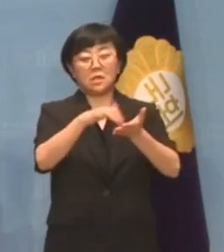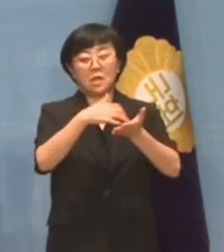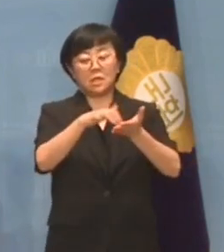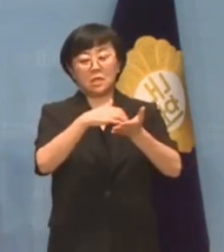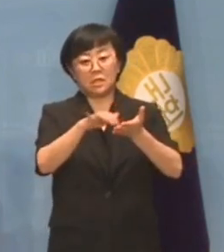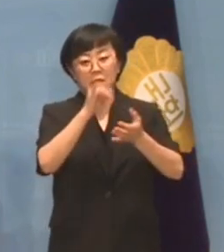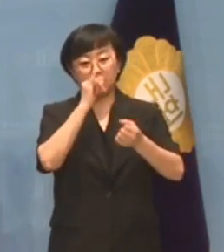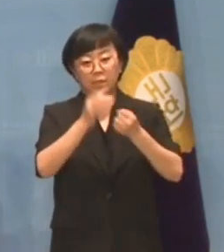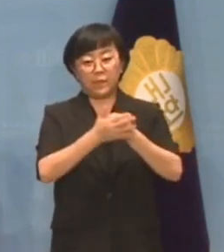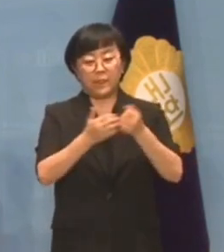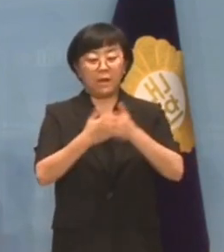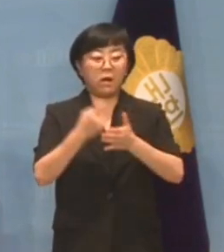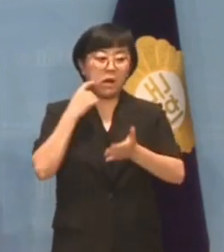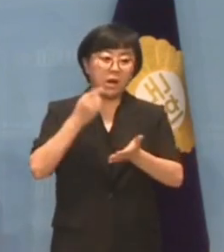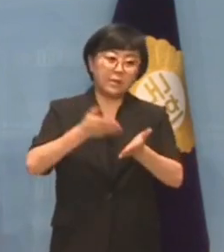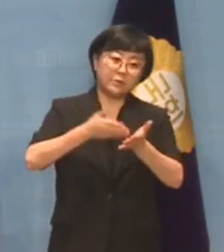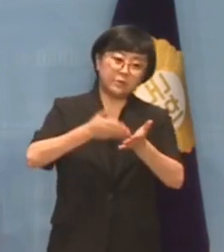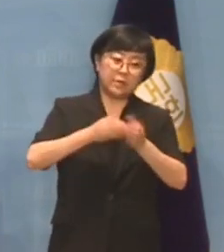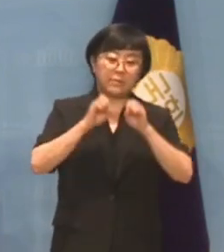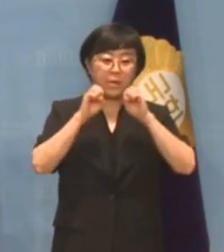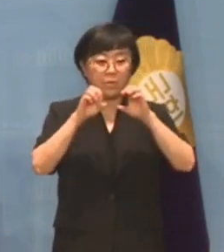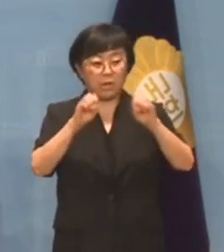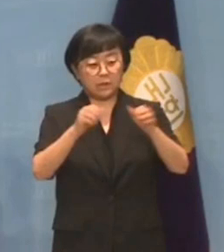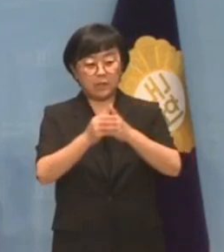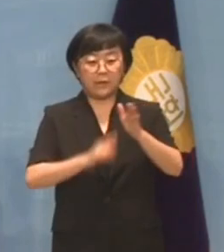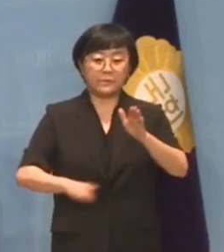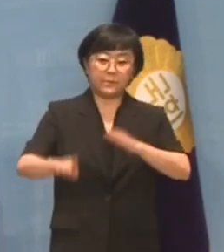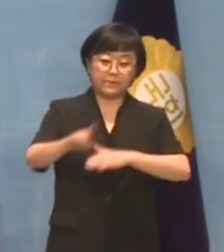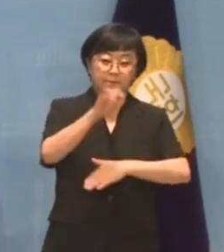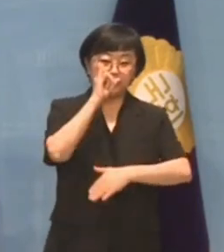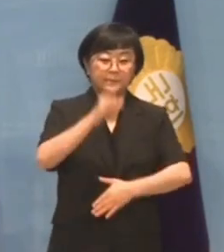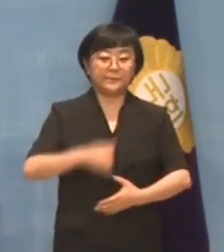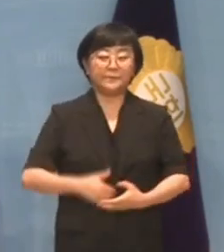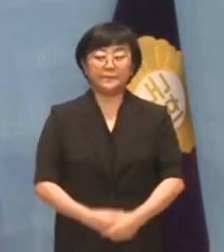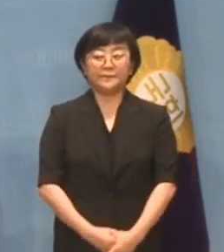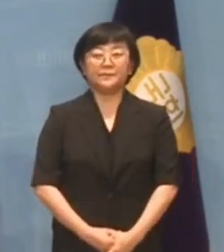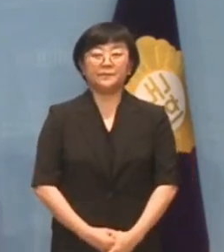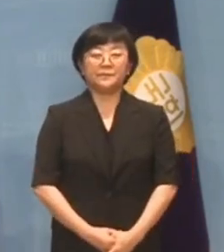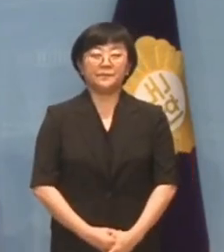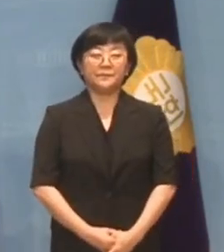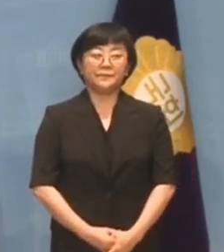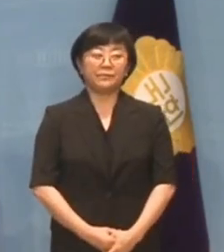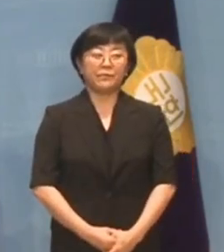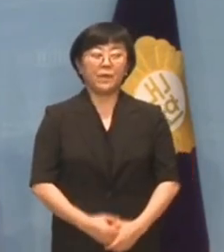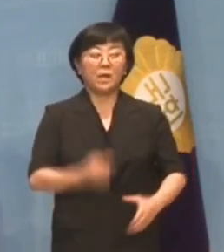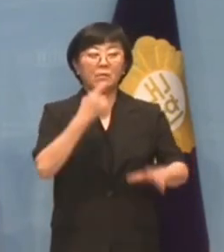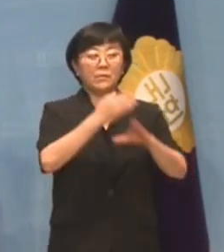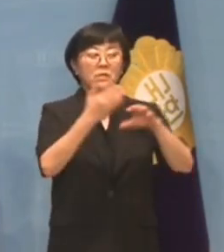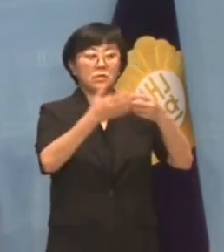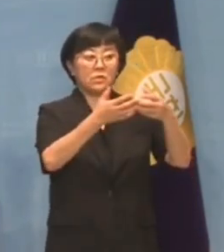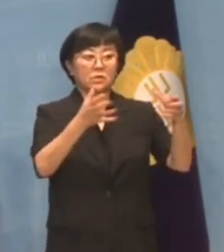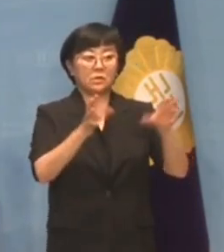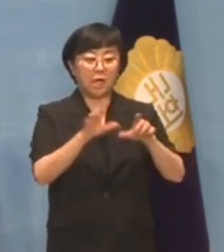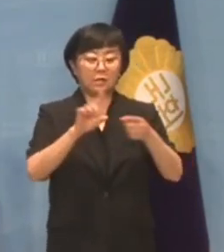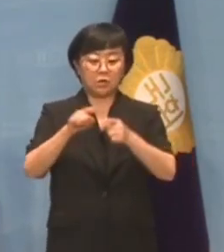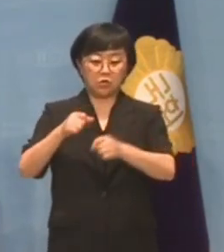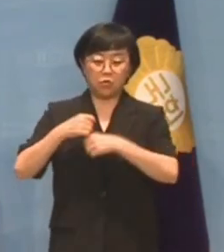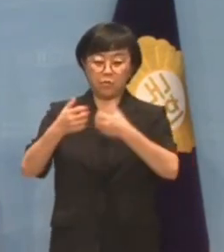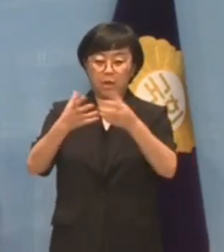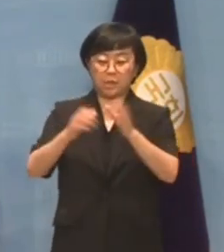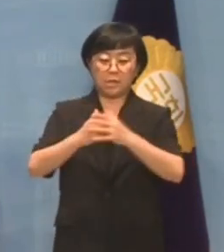두들기며 가짜 뉴스를 배포하는 데 앞장서고 있습니다. 민주당 소송 국방위,